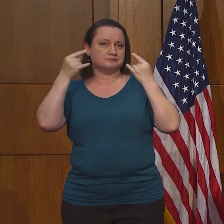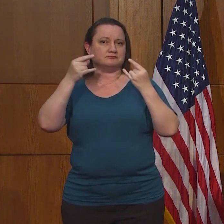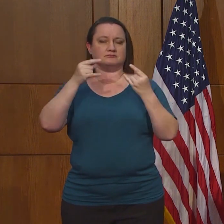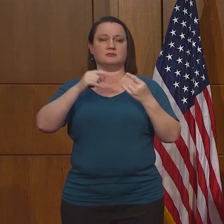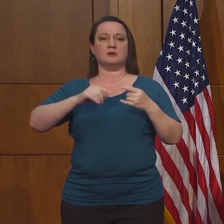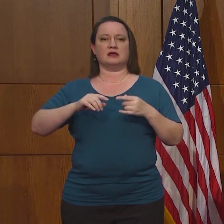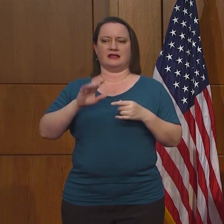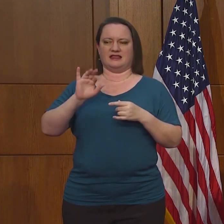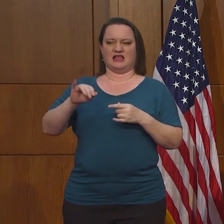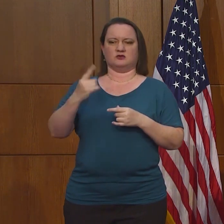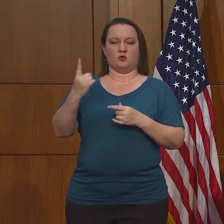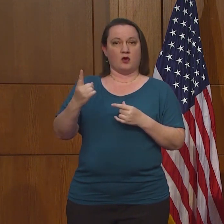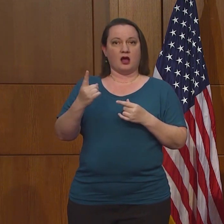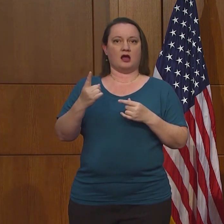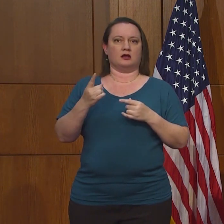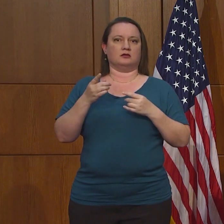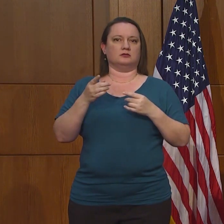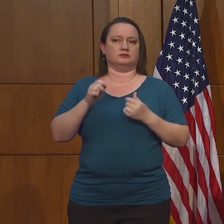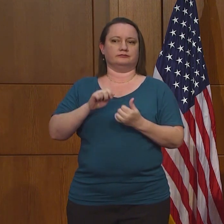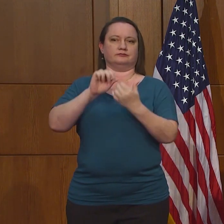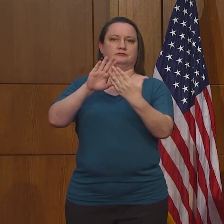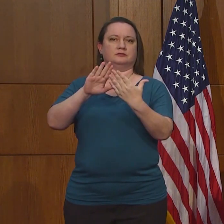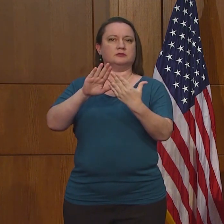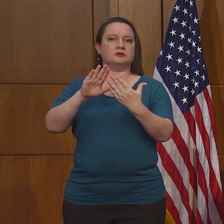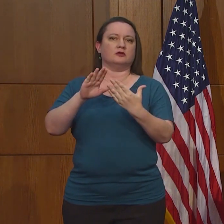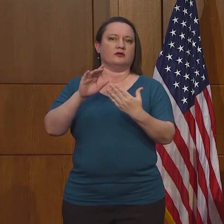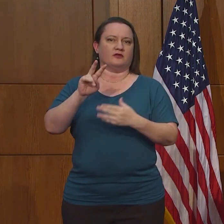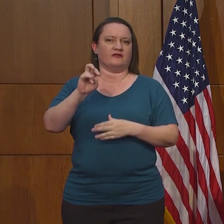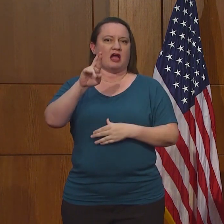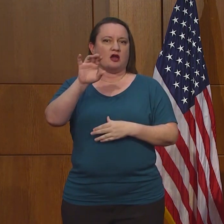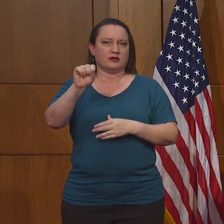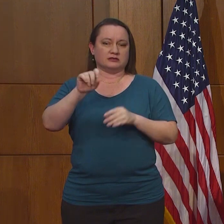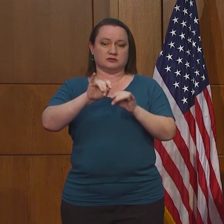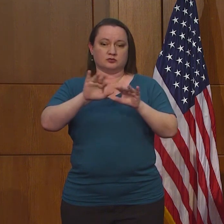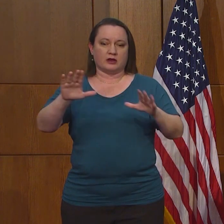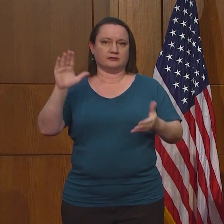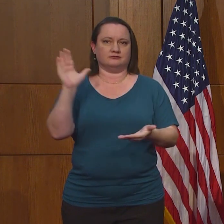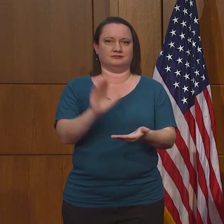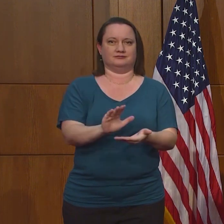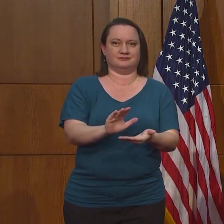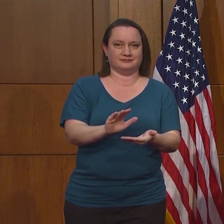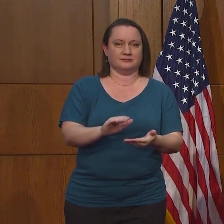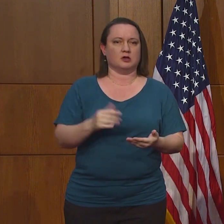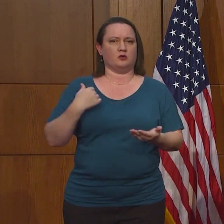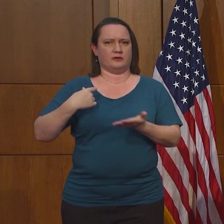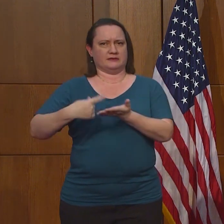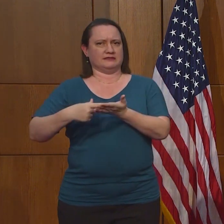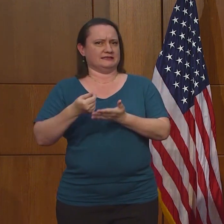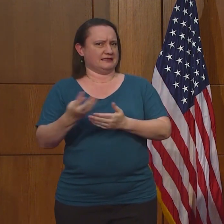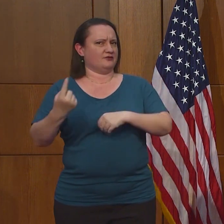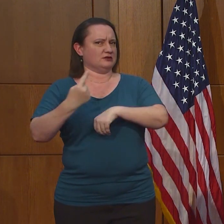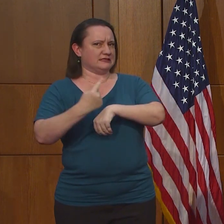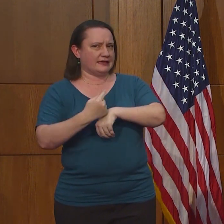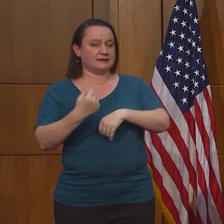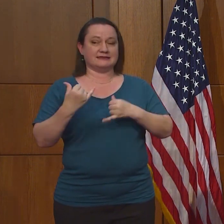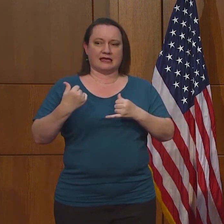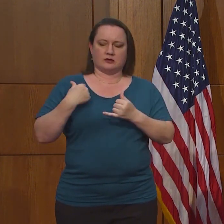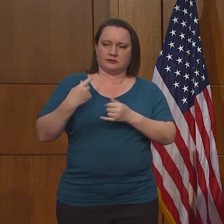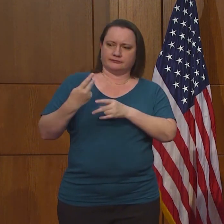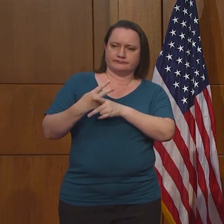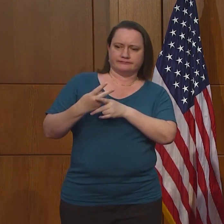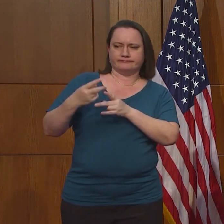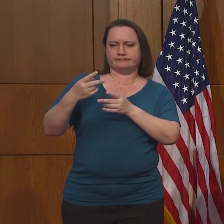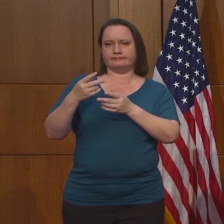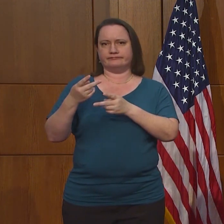vital para parar, que se siga propagando este virus. Hemos hecho esto por algunos días, estamos trabajando acerca de